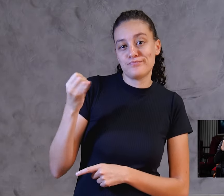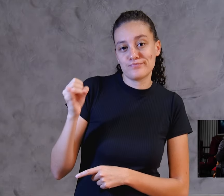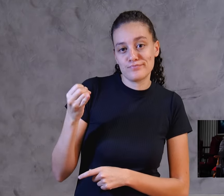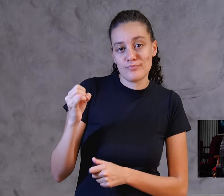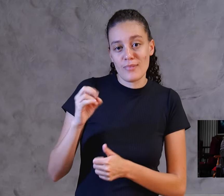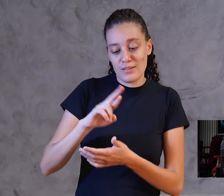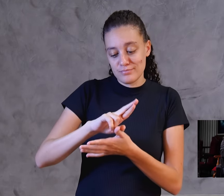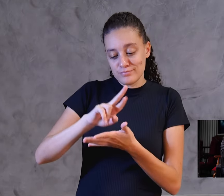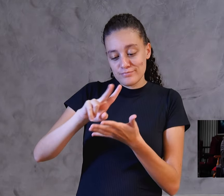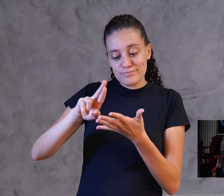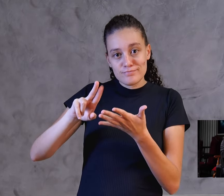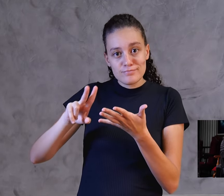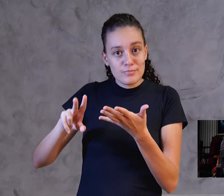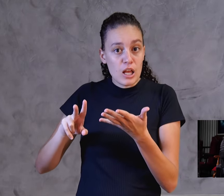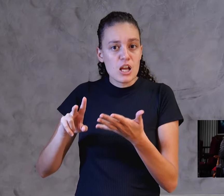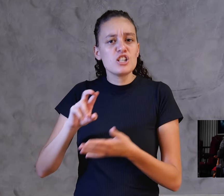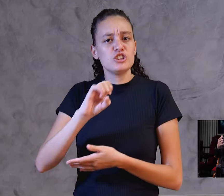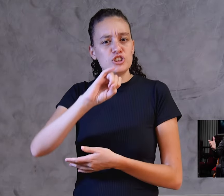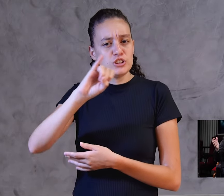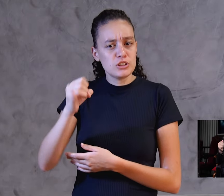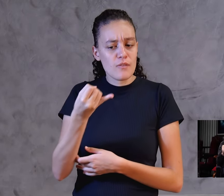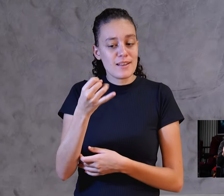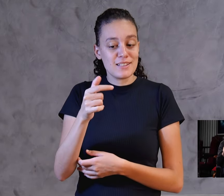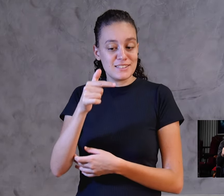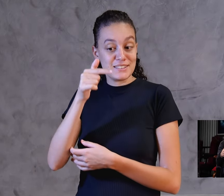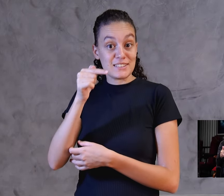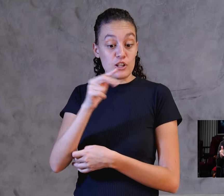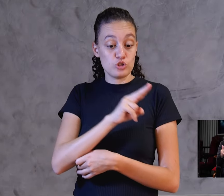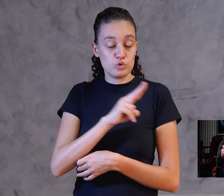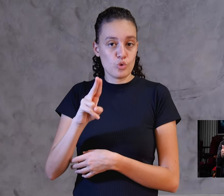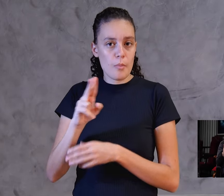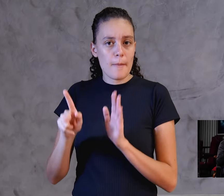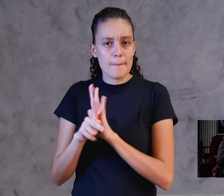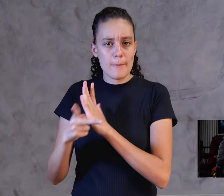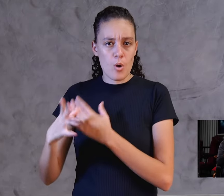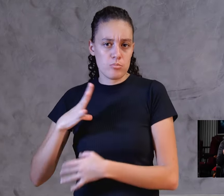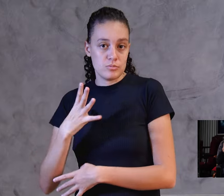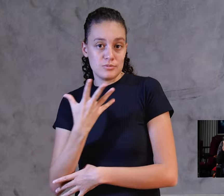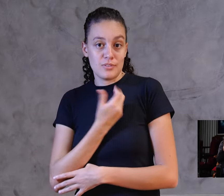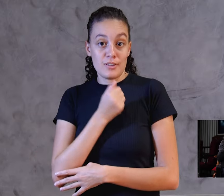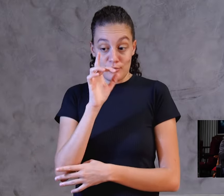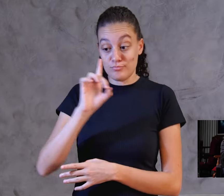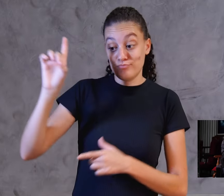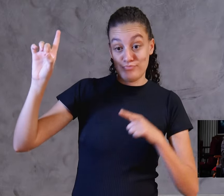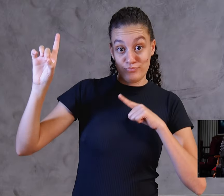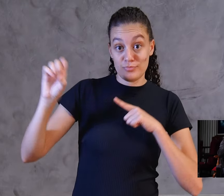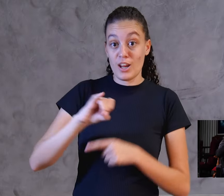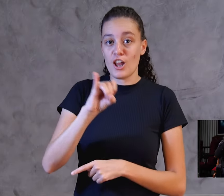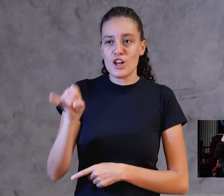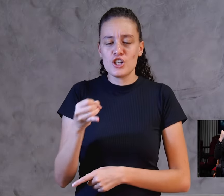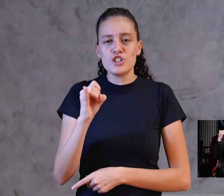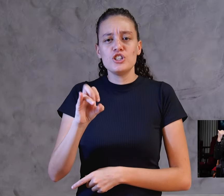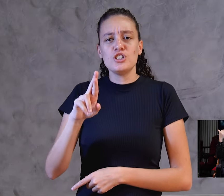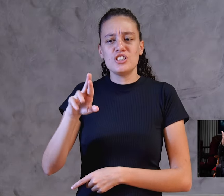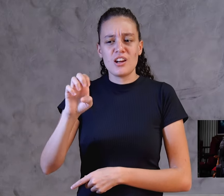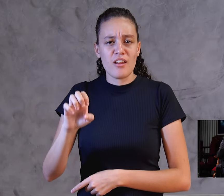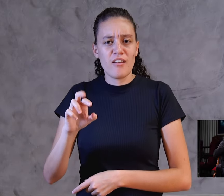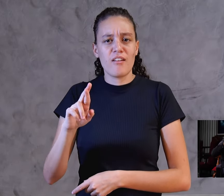Jeová são sete nomes redentores de Deus. Jireh, Rafa, Tzitqueno,